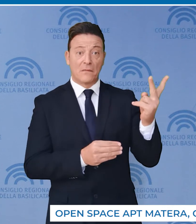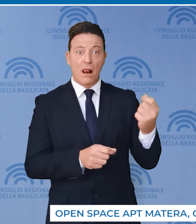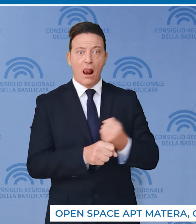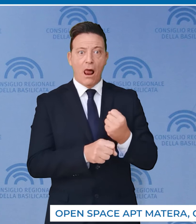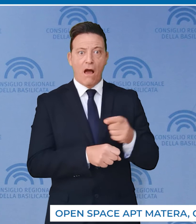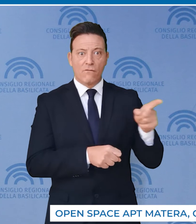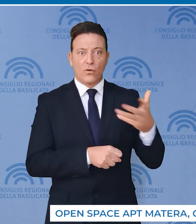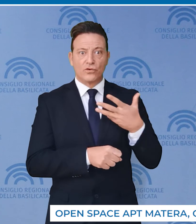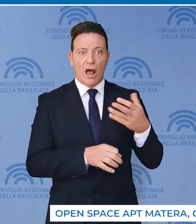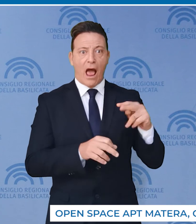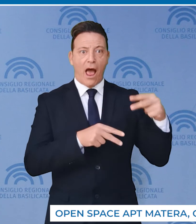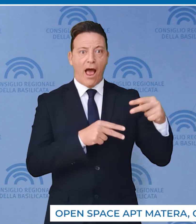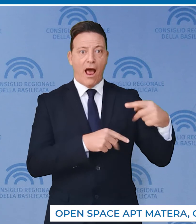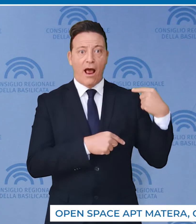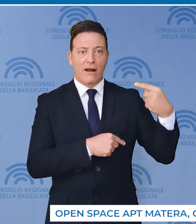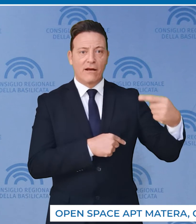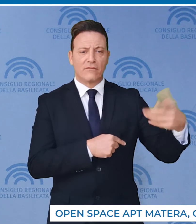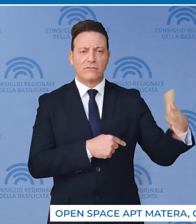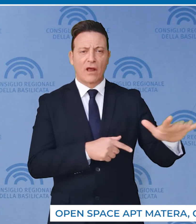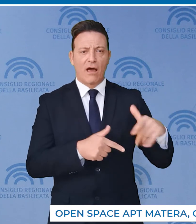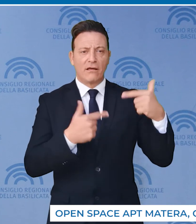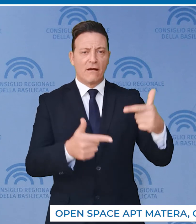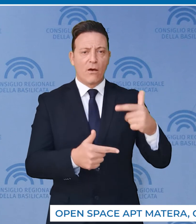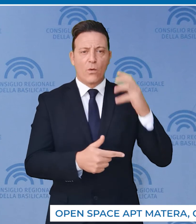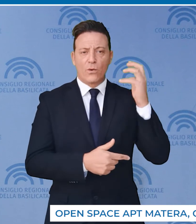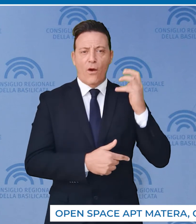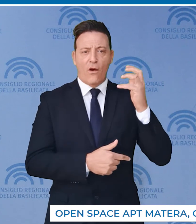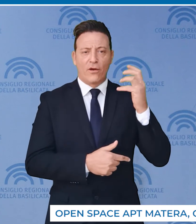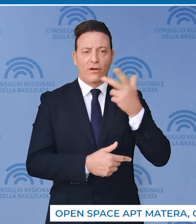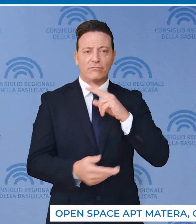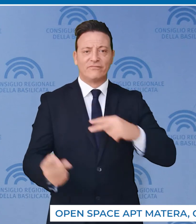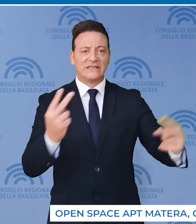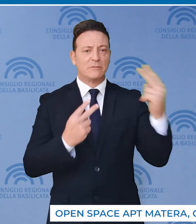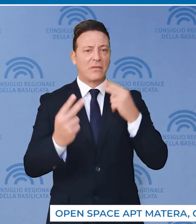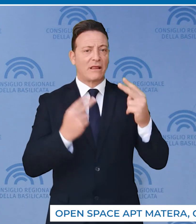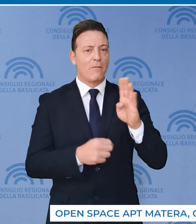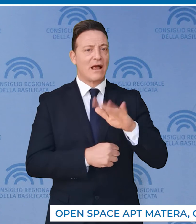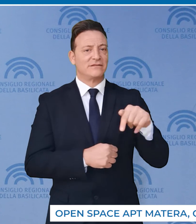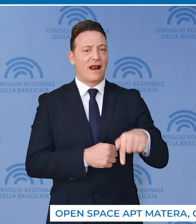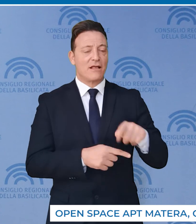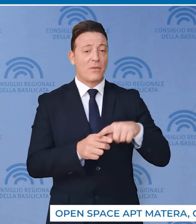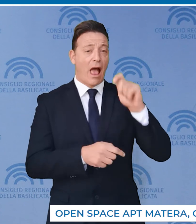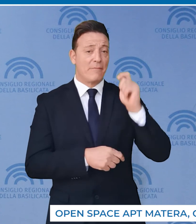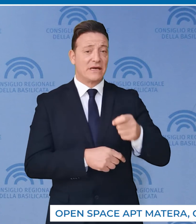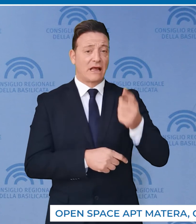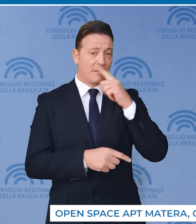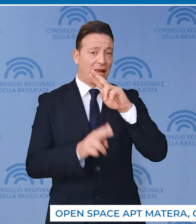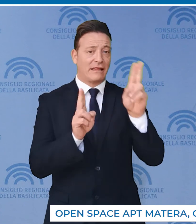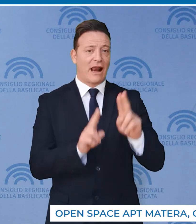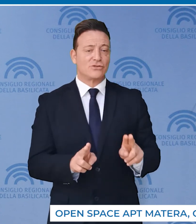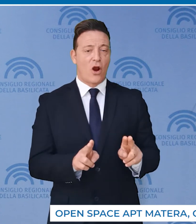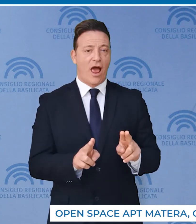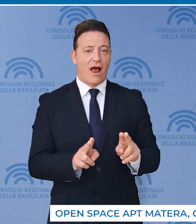un settore che negli ultimi anni ha fatto conoscere e apprezzare la Basilicata a livello